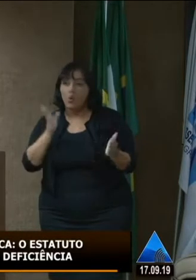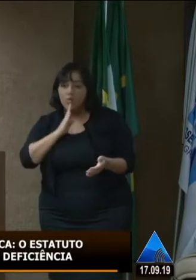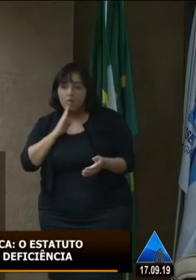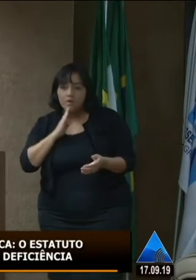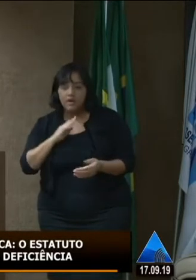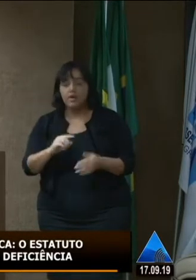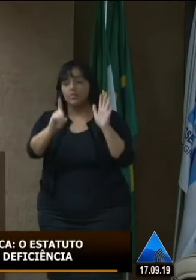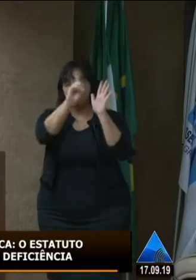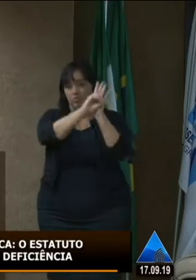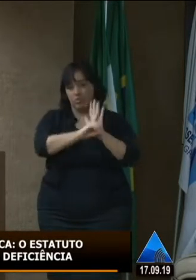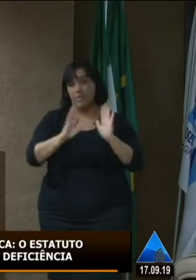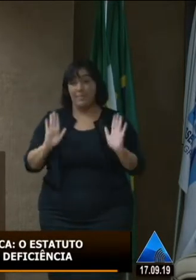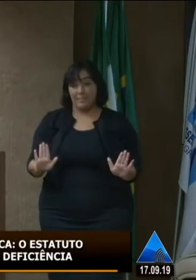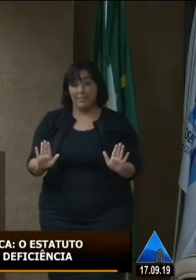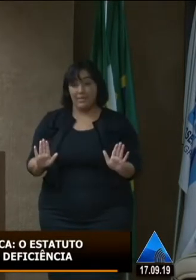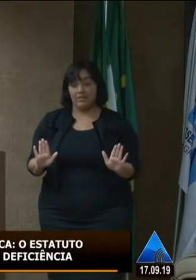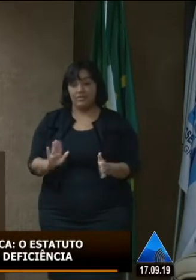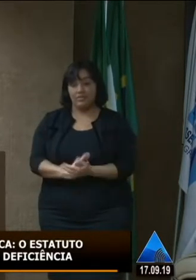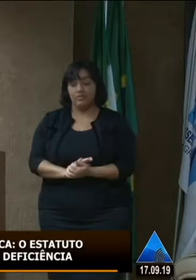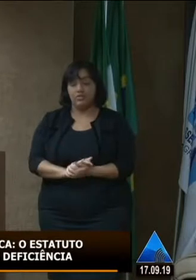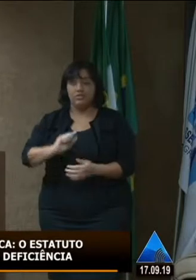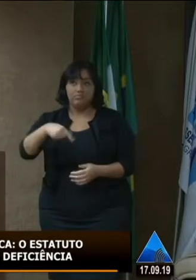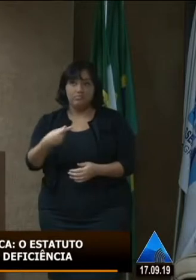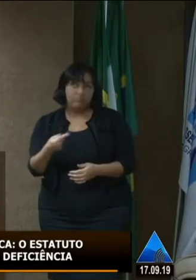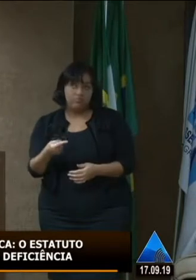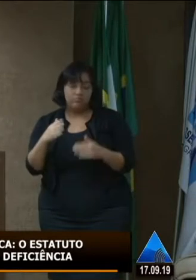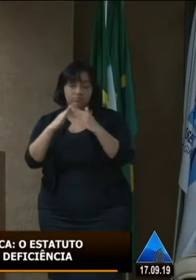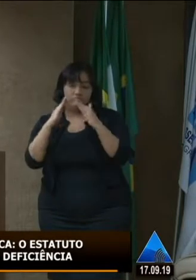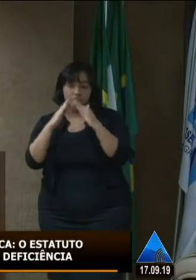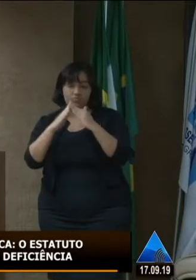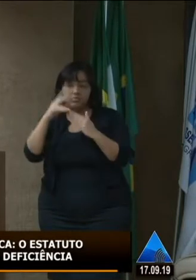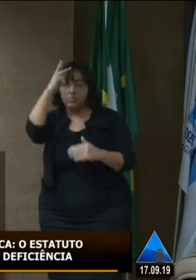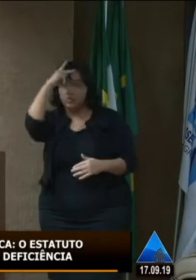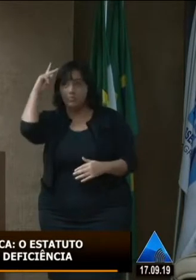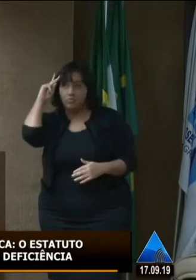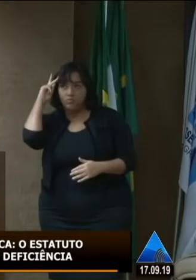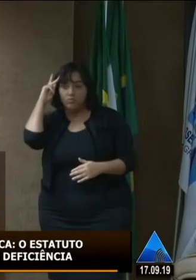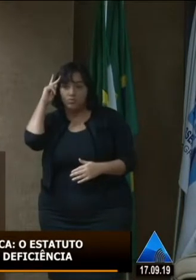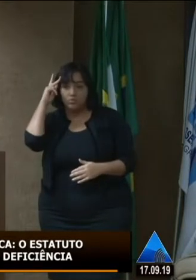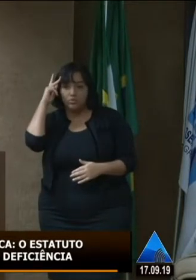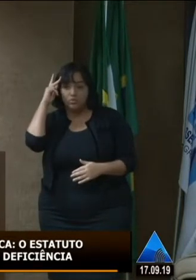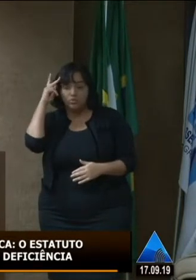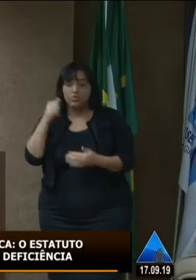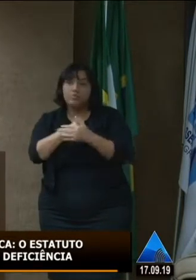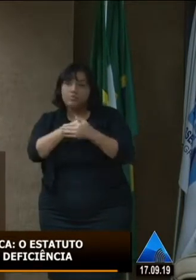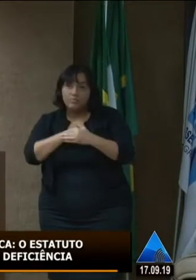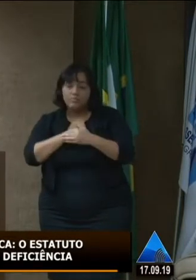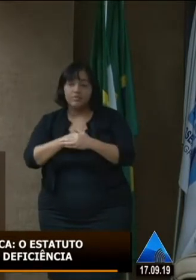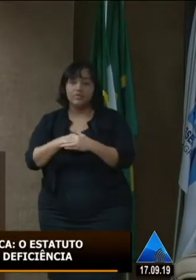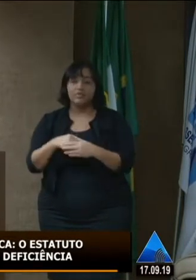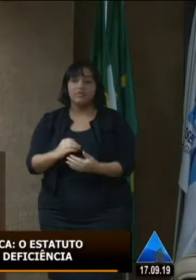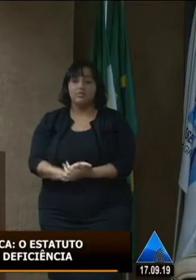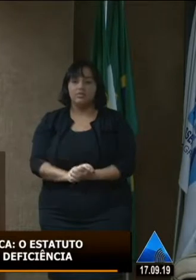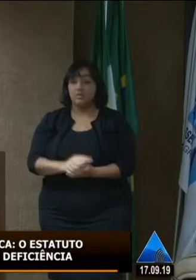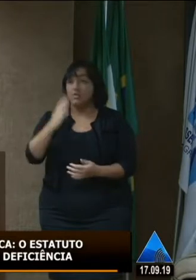mas quando sai de casa aquela pessoa que vai lhe acolher ou estar ao seu lado não